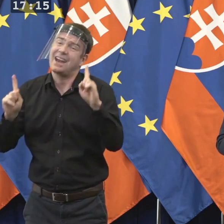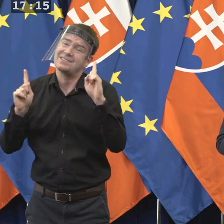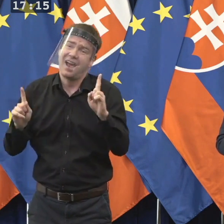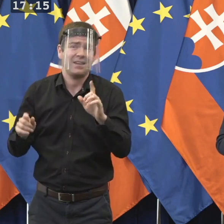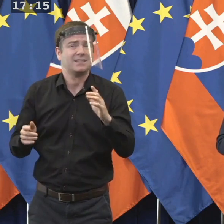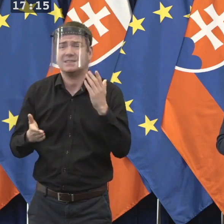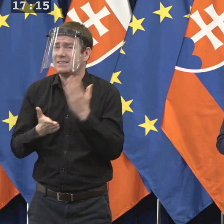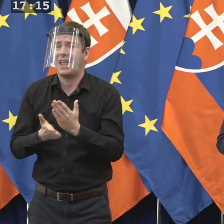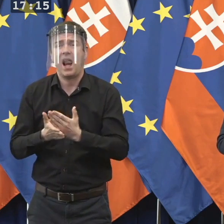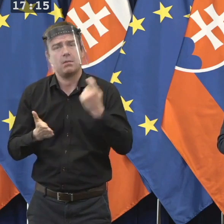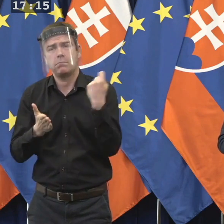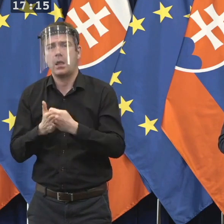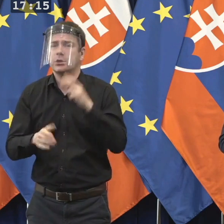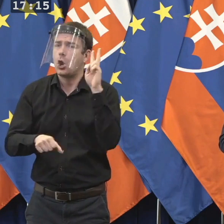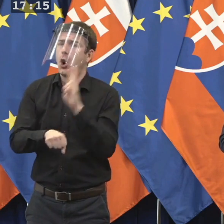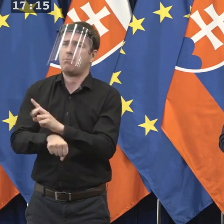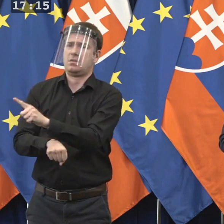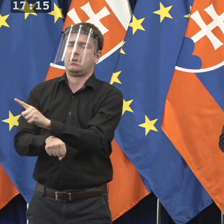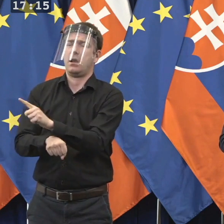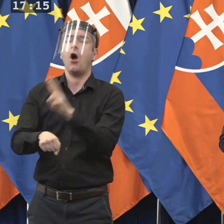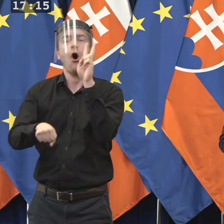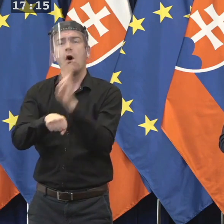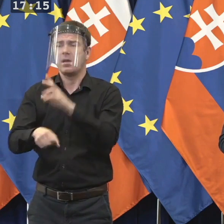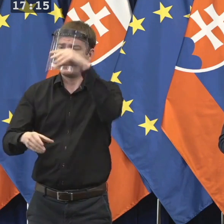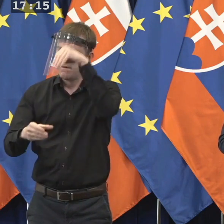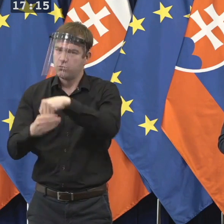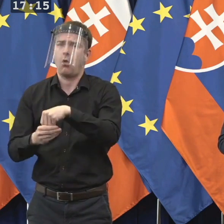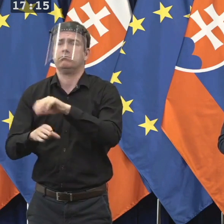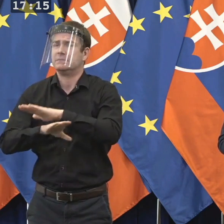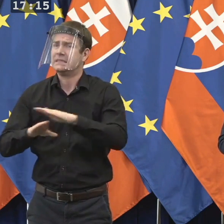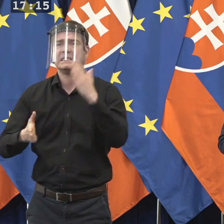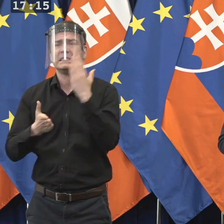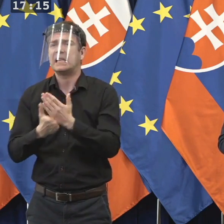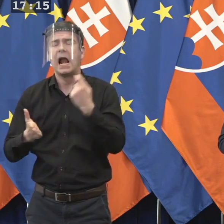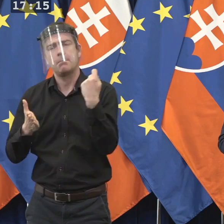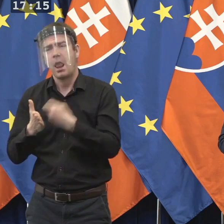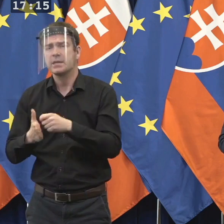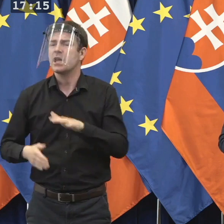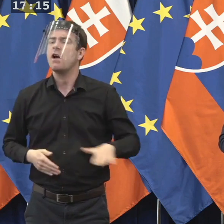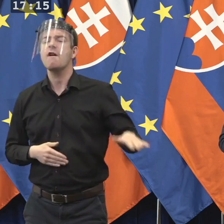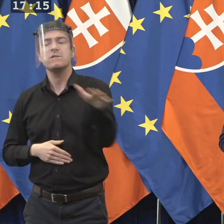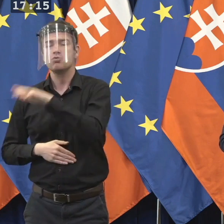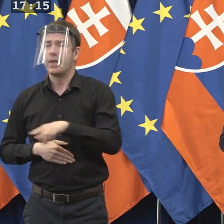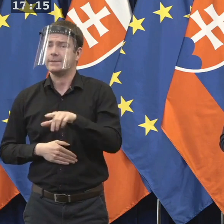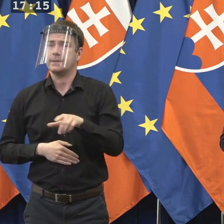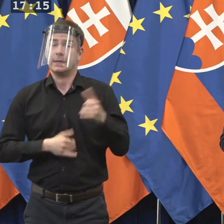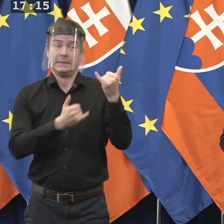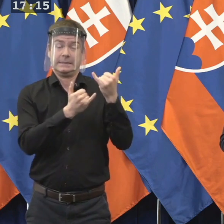platnosti opatrenie, ktoré hovorí o tom, že všetci, ktorí sa vrácajú na Slovensko, krem stanovených výnimiek,